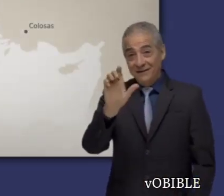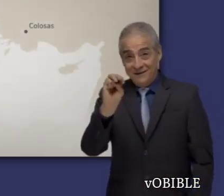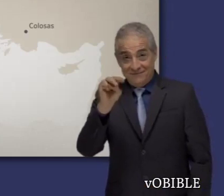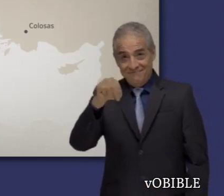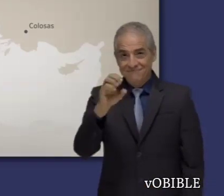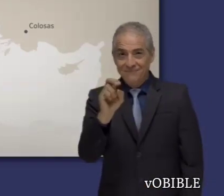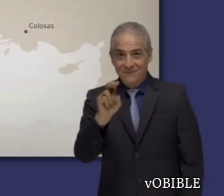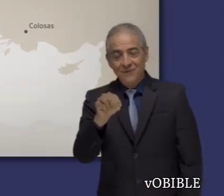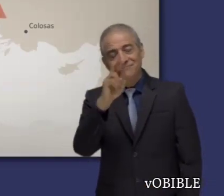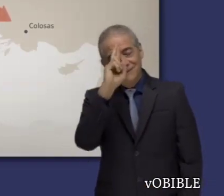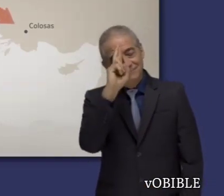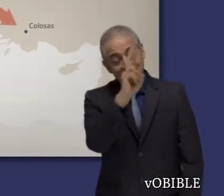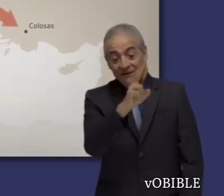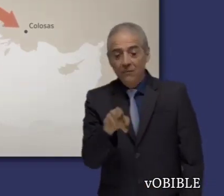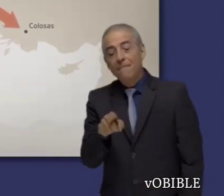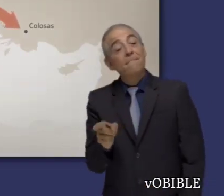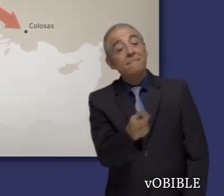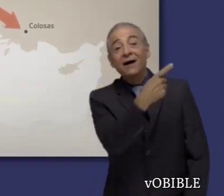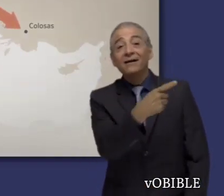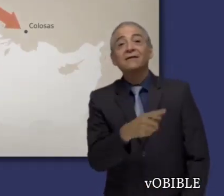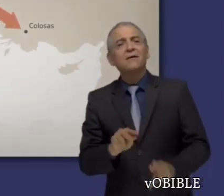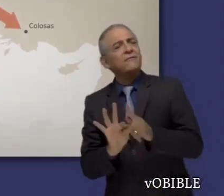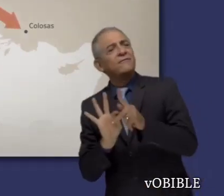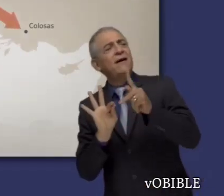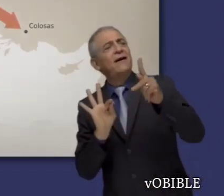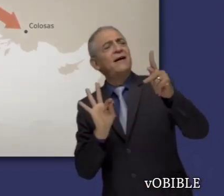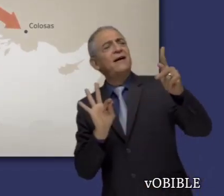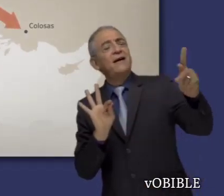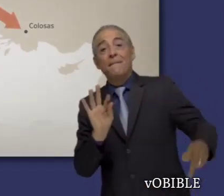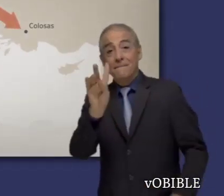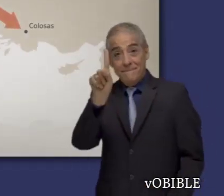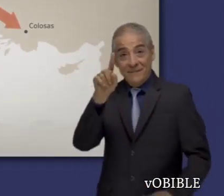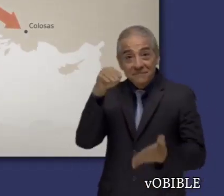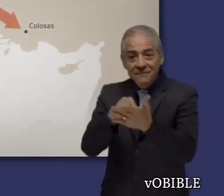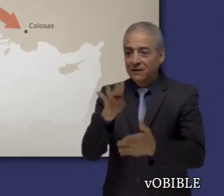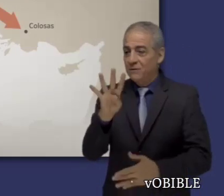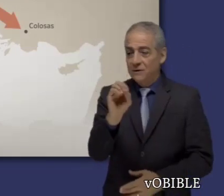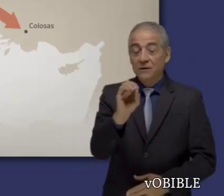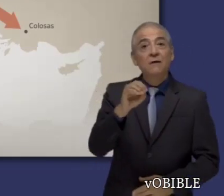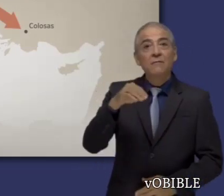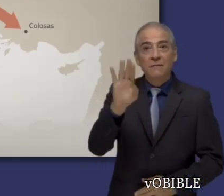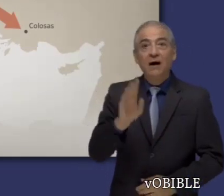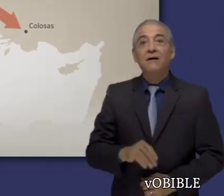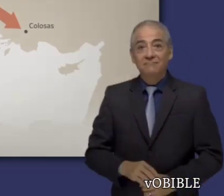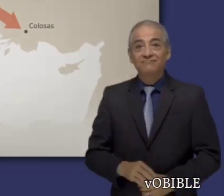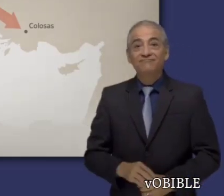Así que lo envía de vuelta con Filemón, que vive a más de 1,400 kilómetros de distancia.